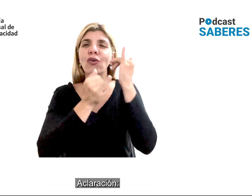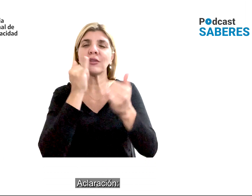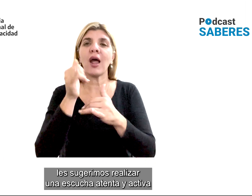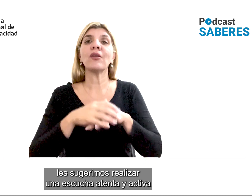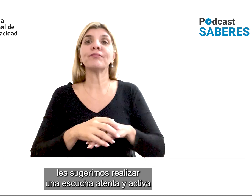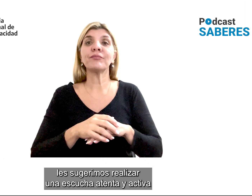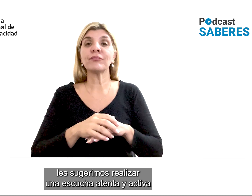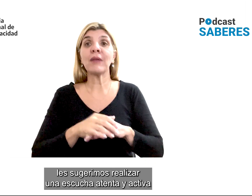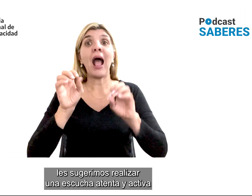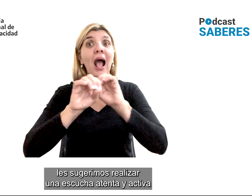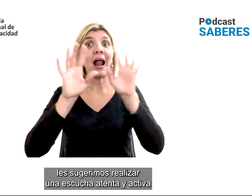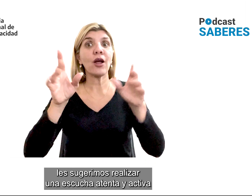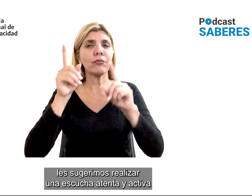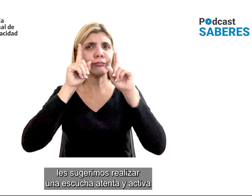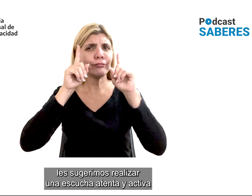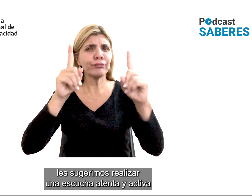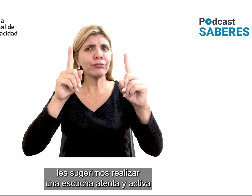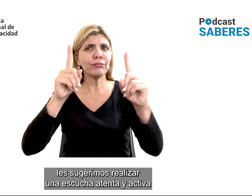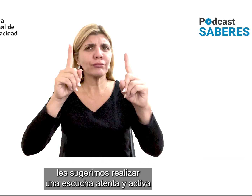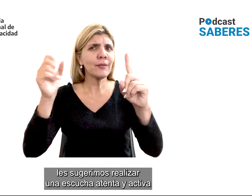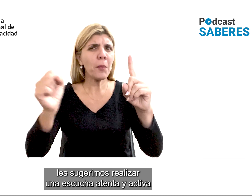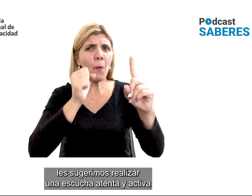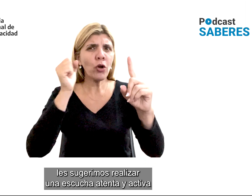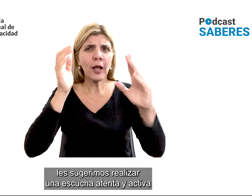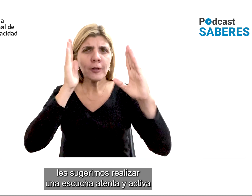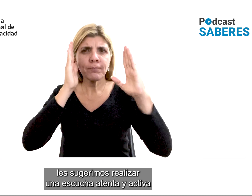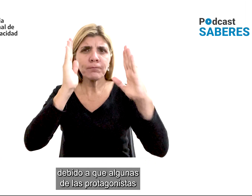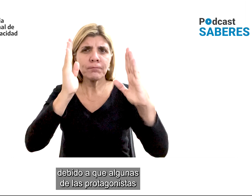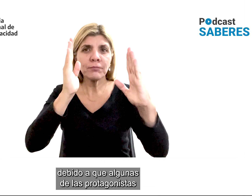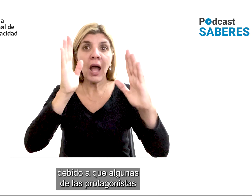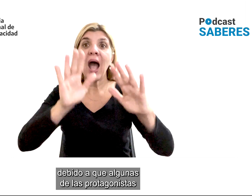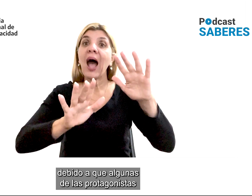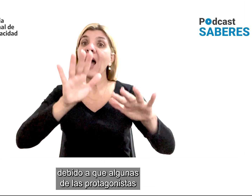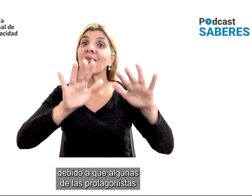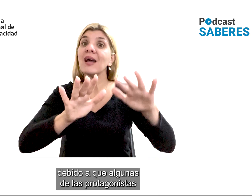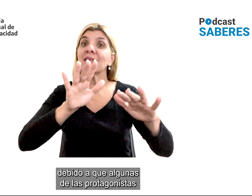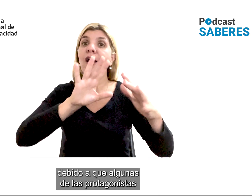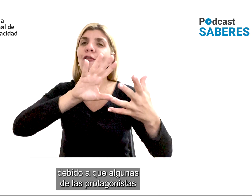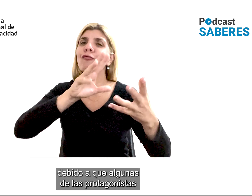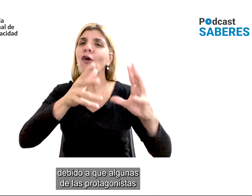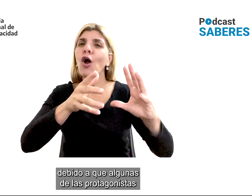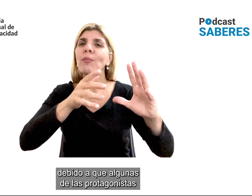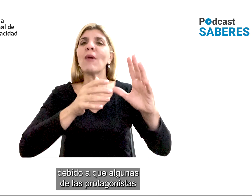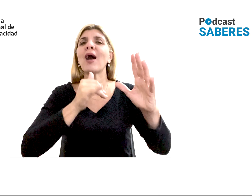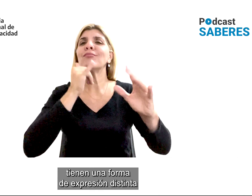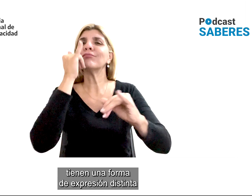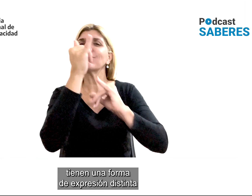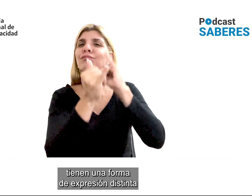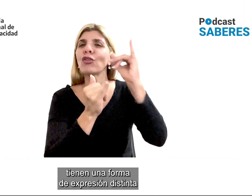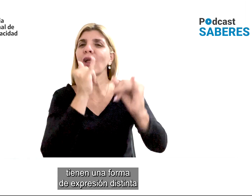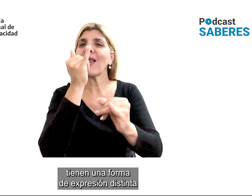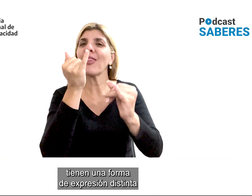Aclaración. Les sugerimos realizar una escucha atenta y activa, debido a que algunas de las protagonistas